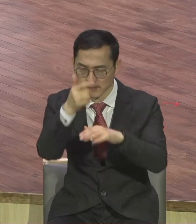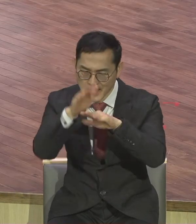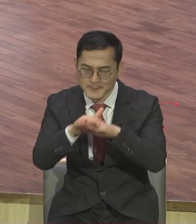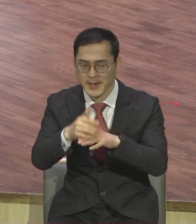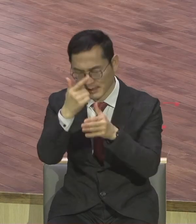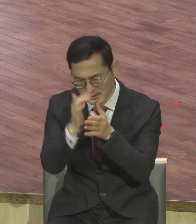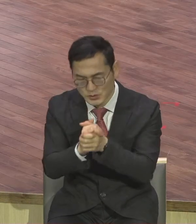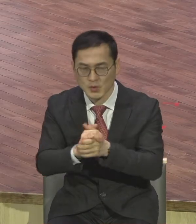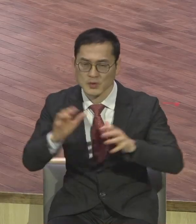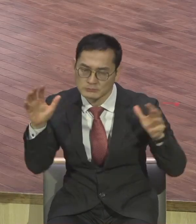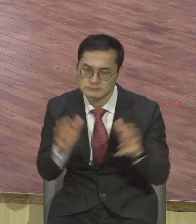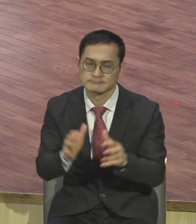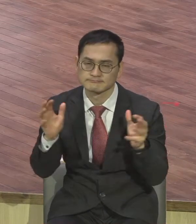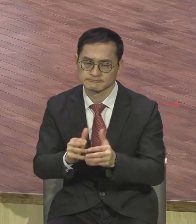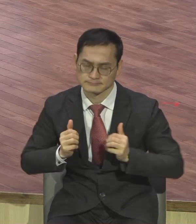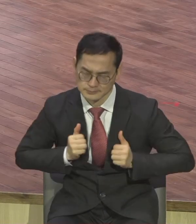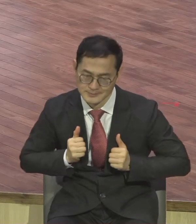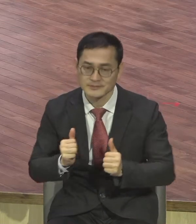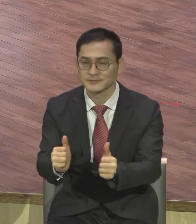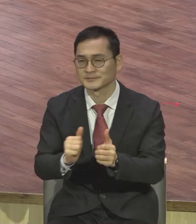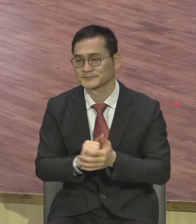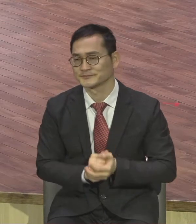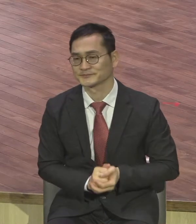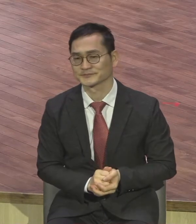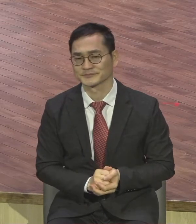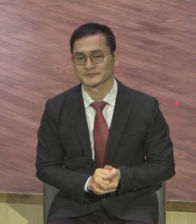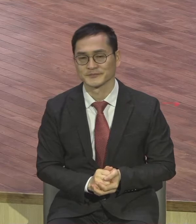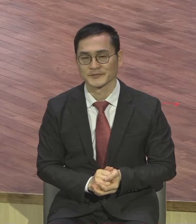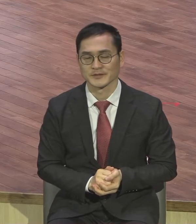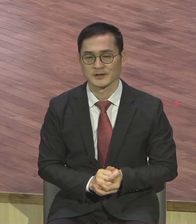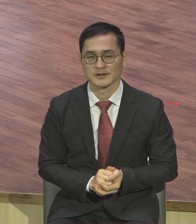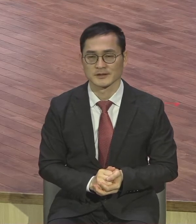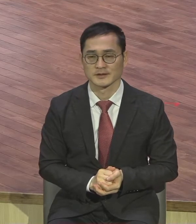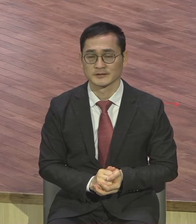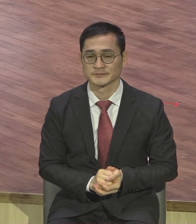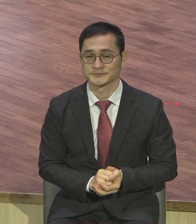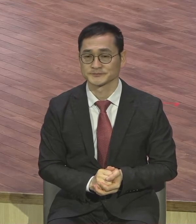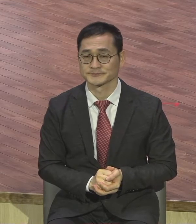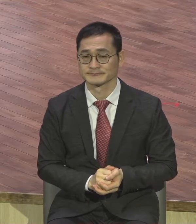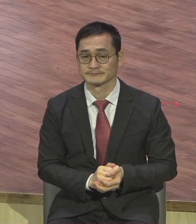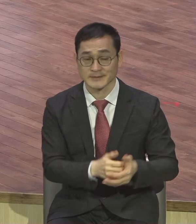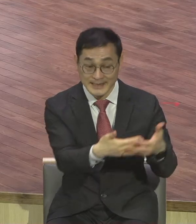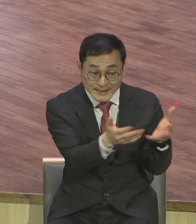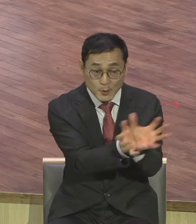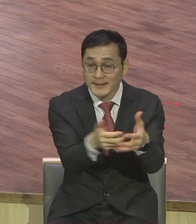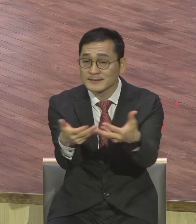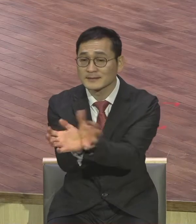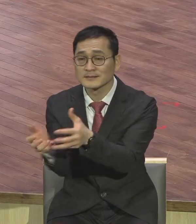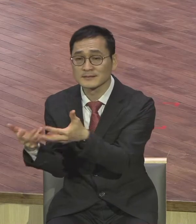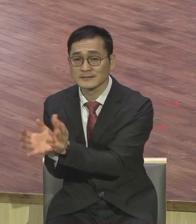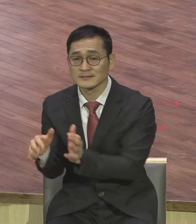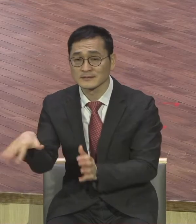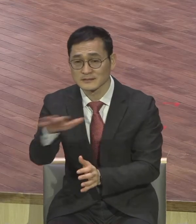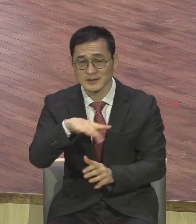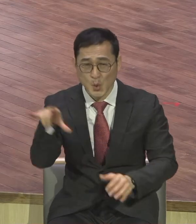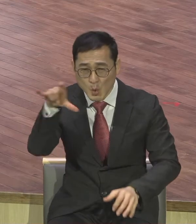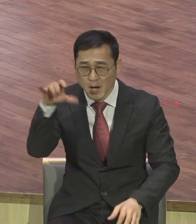우리 예원교의 모든 기관들은 이럴수록 더 원니스되어서 정말